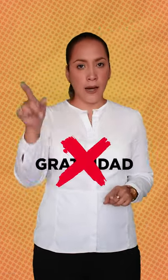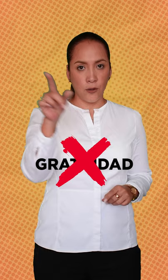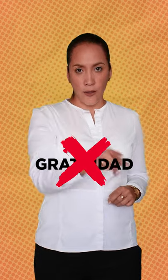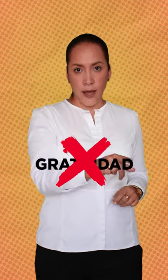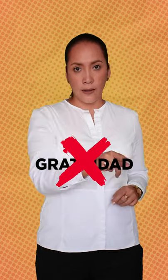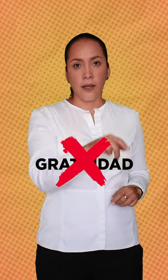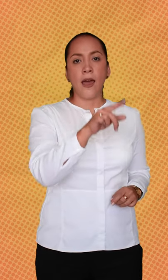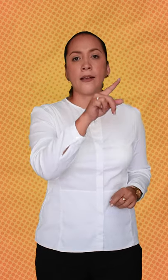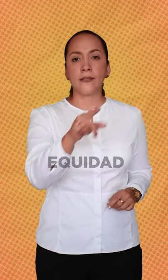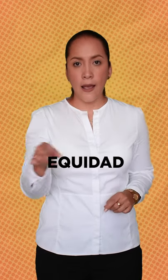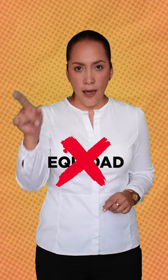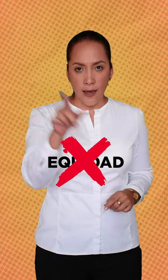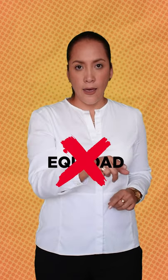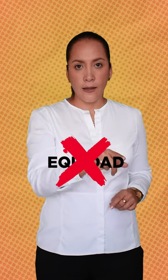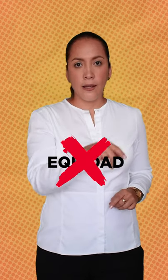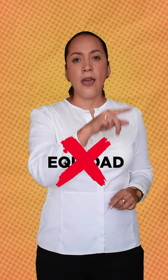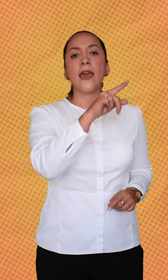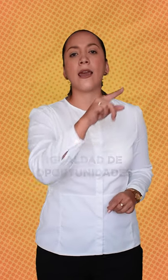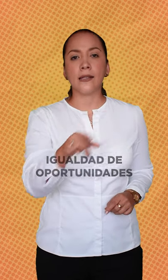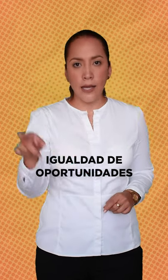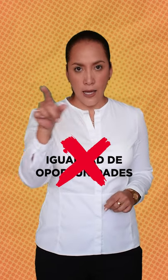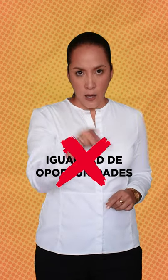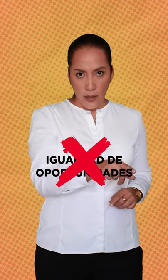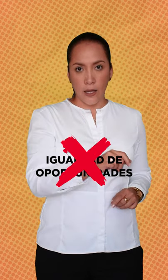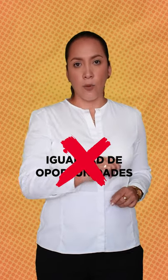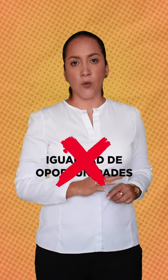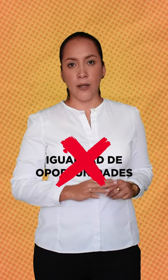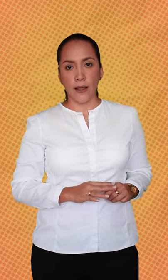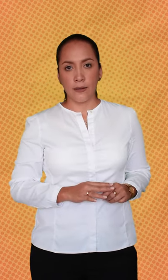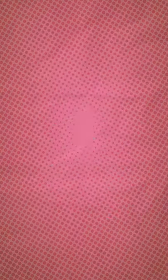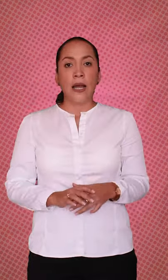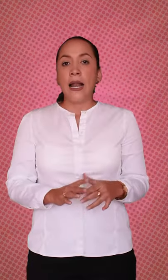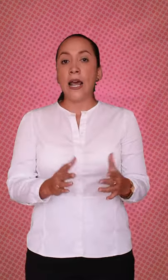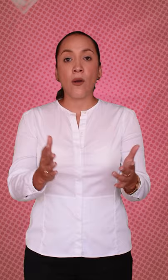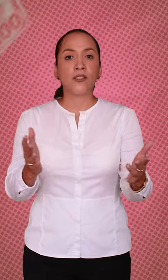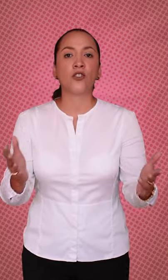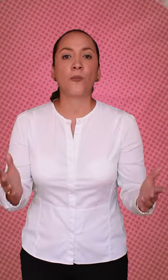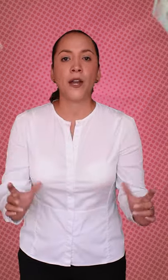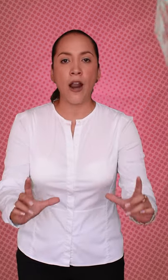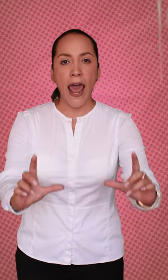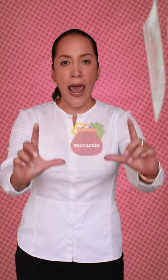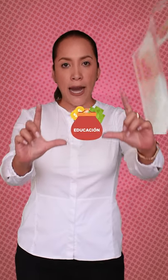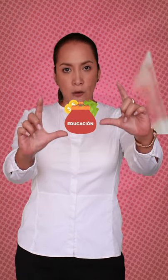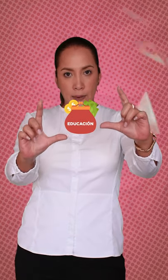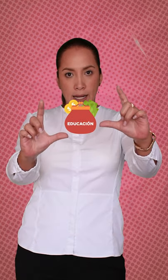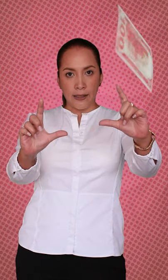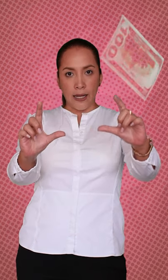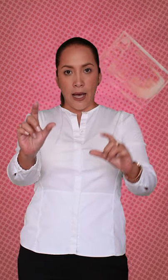gratuidad, sin equidad y sin igualdad de oportunidades. La educación superior era una mercancía,